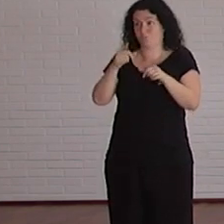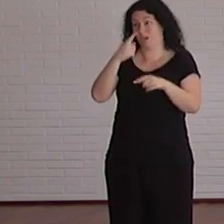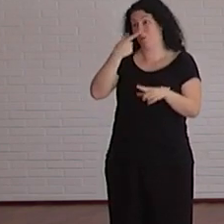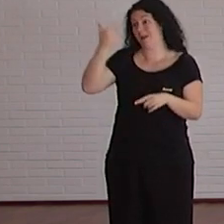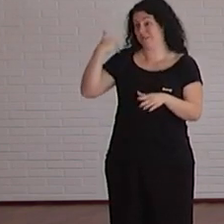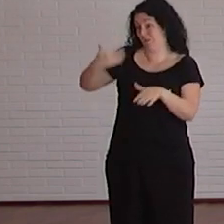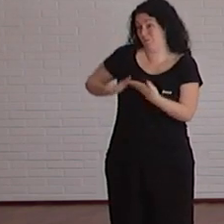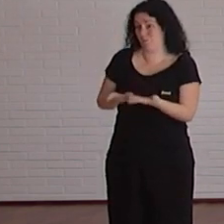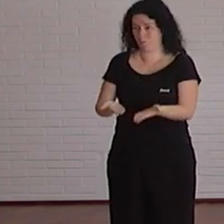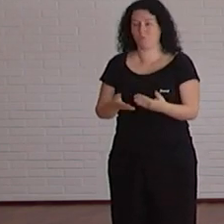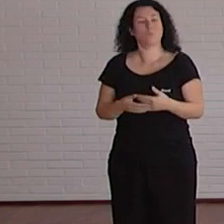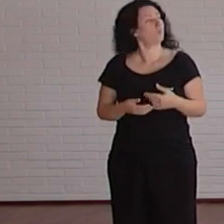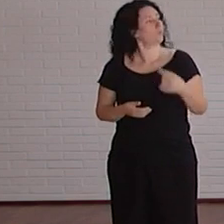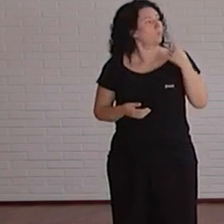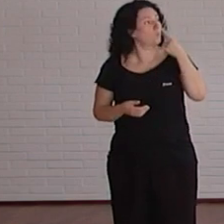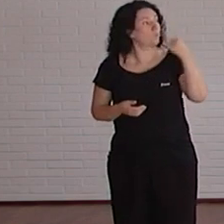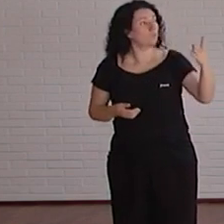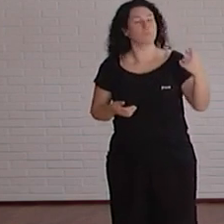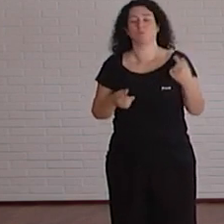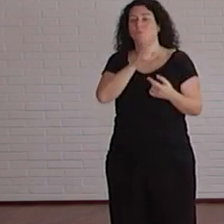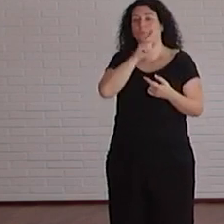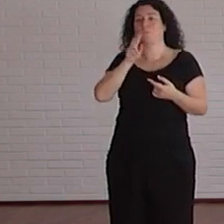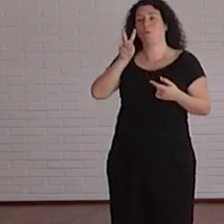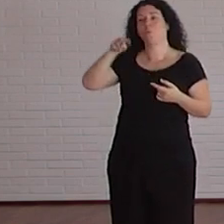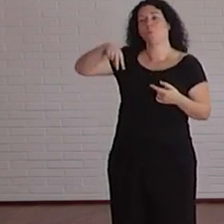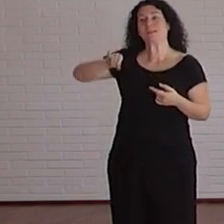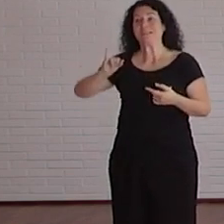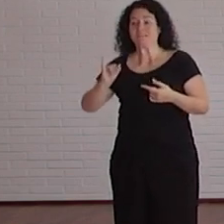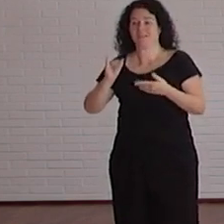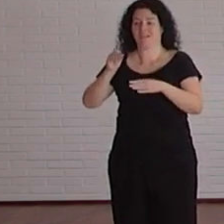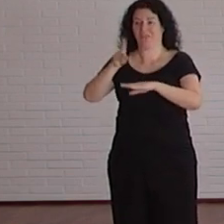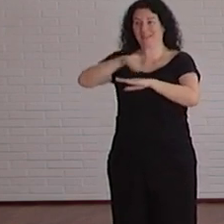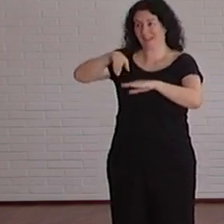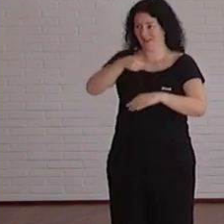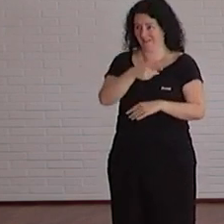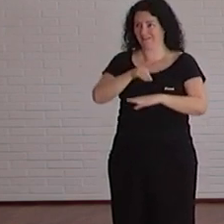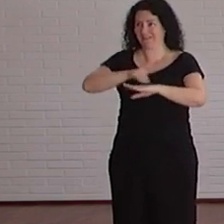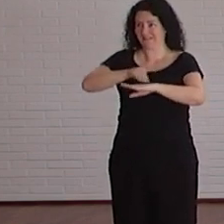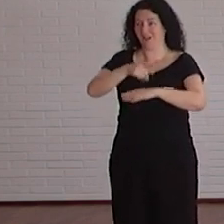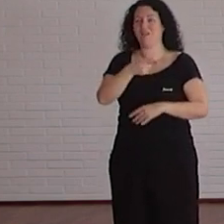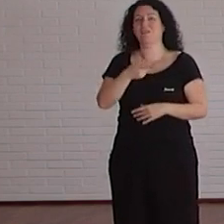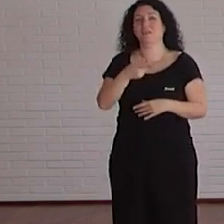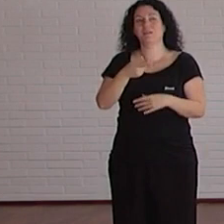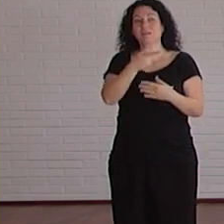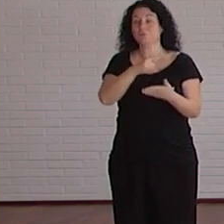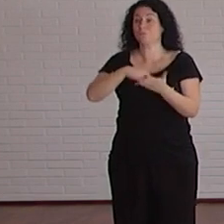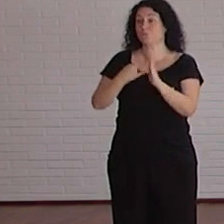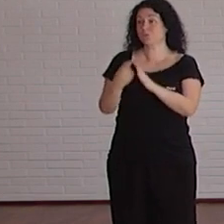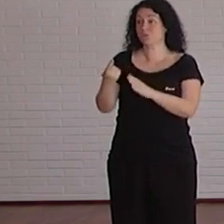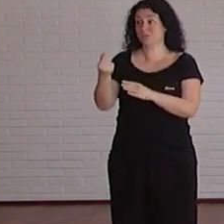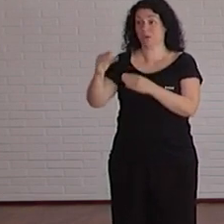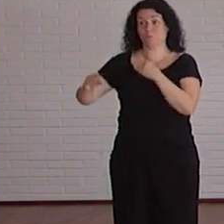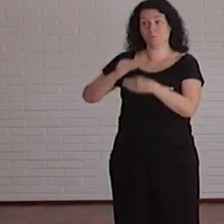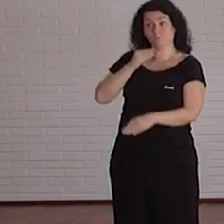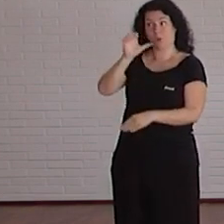Unidigital. Unidigital nos está ayudando a cumplir con nuestro objetivo de romper barreras digitales. Es un proyecto que está financiado por